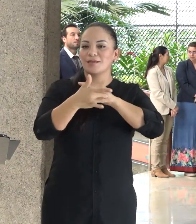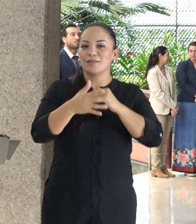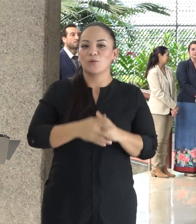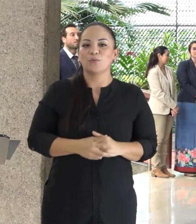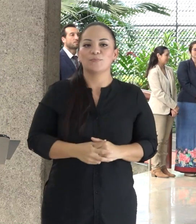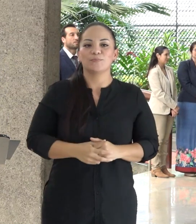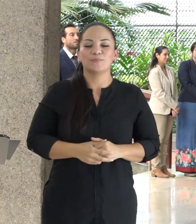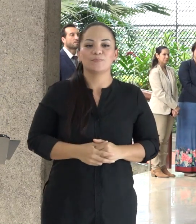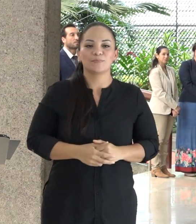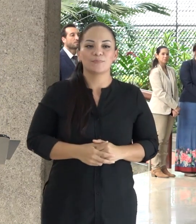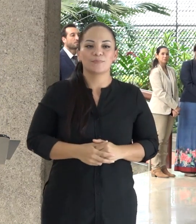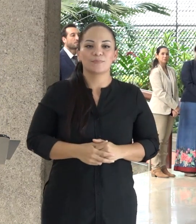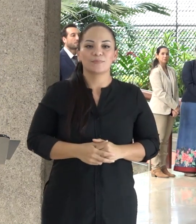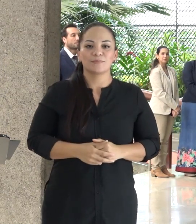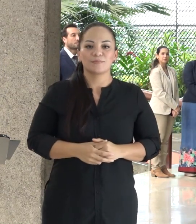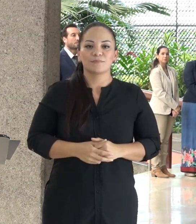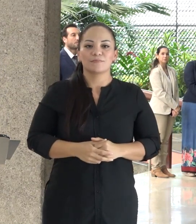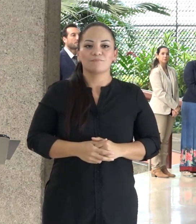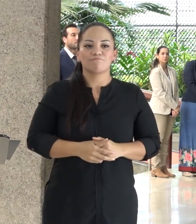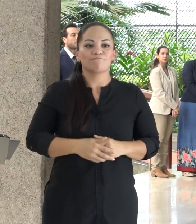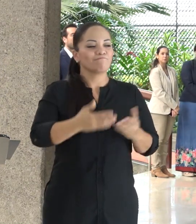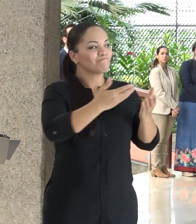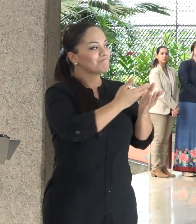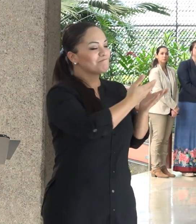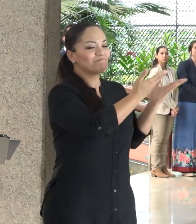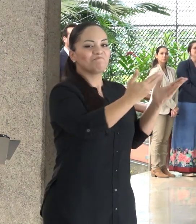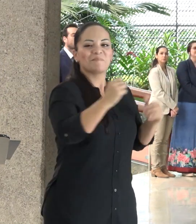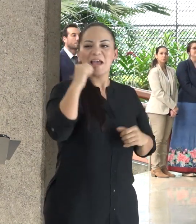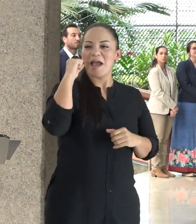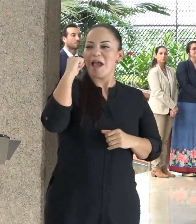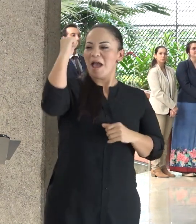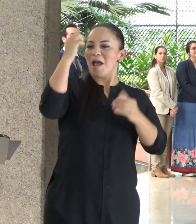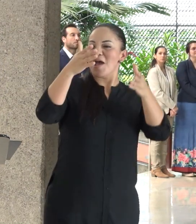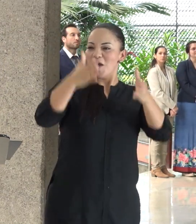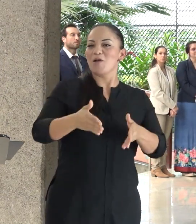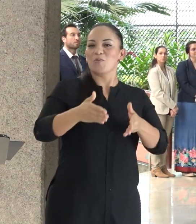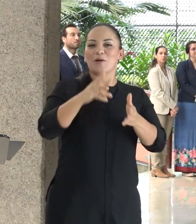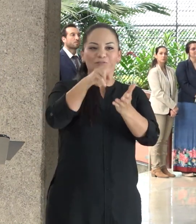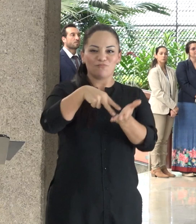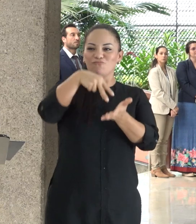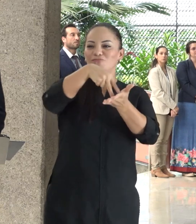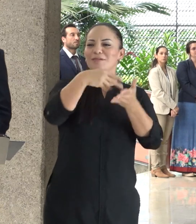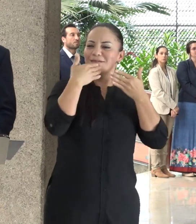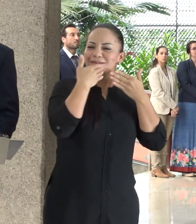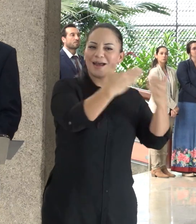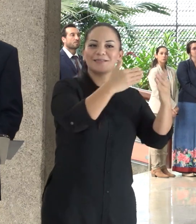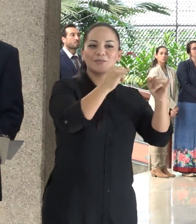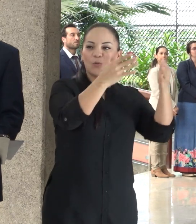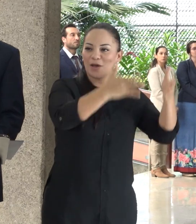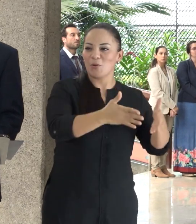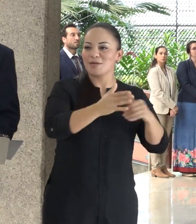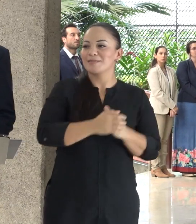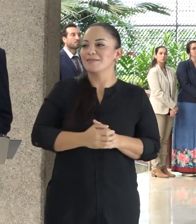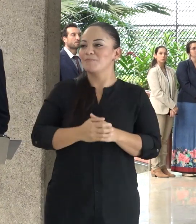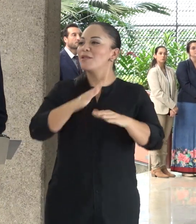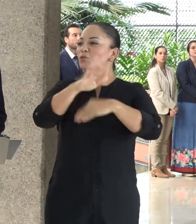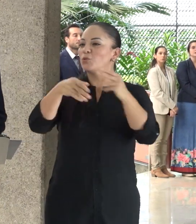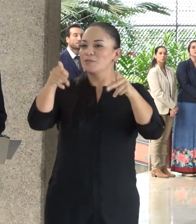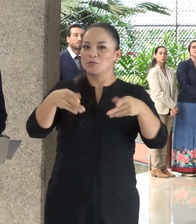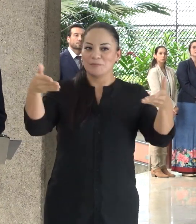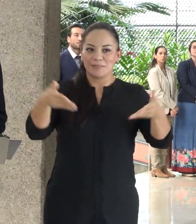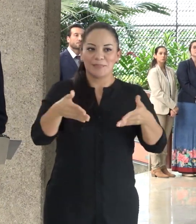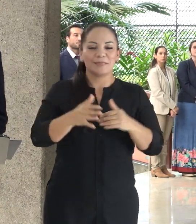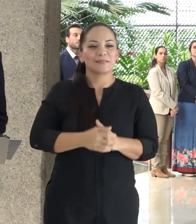los héroes que están en el pedestal, muchas gracias, seleccionados. Señoras y señores,